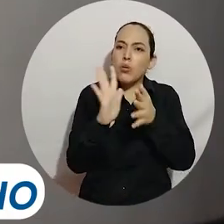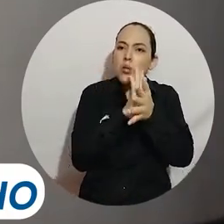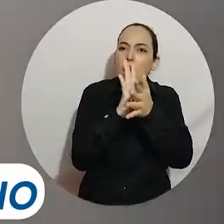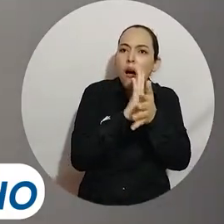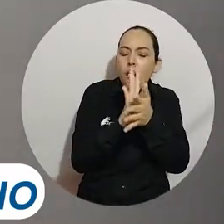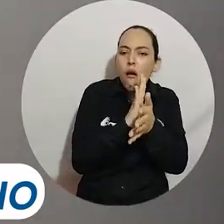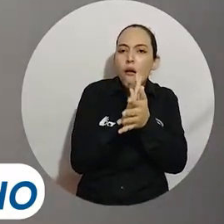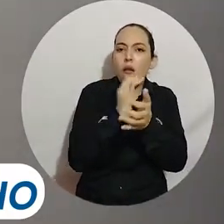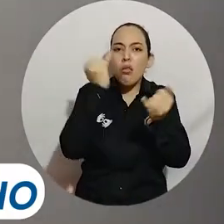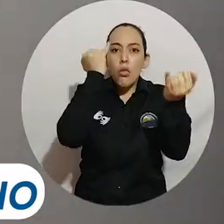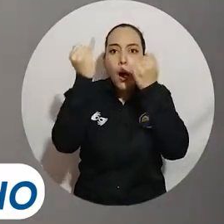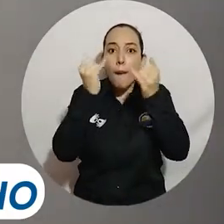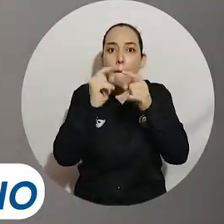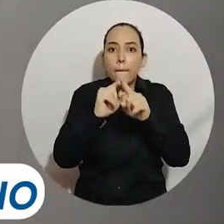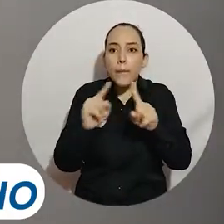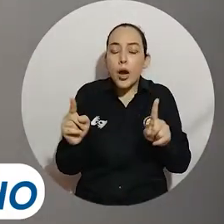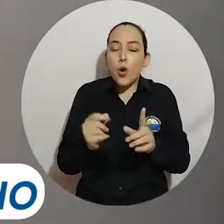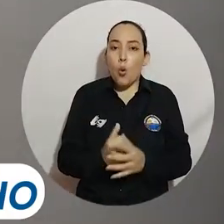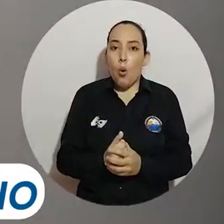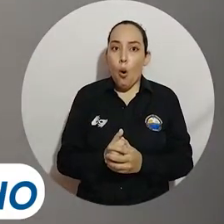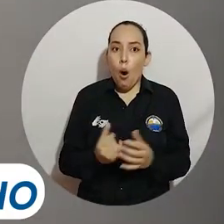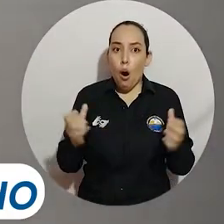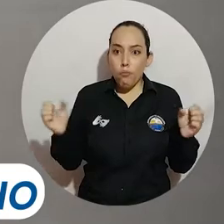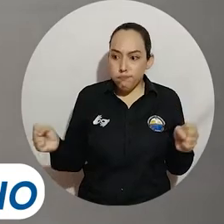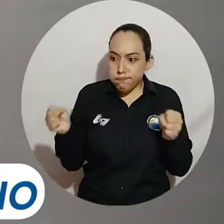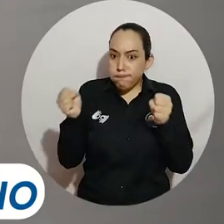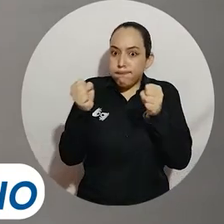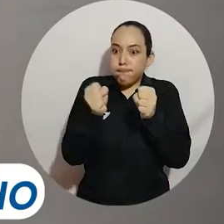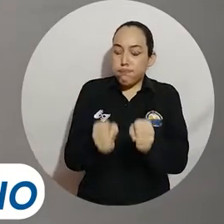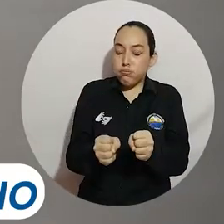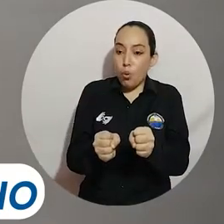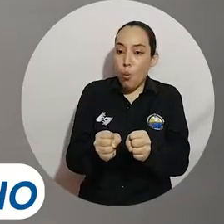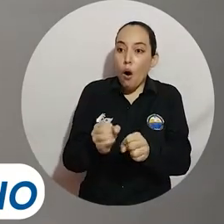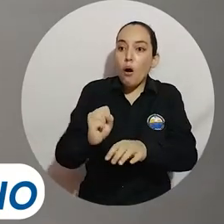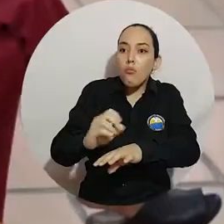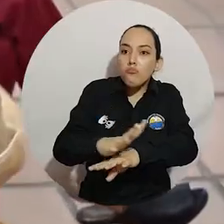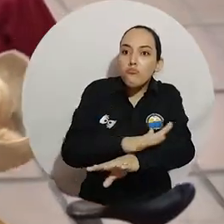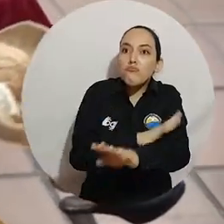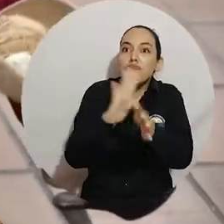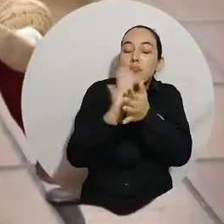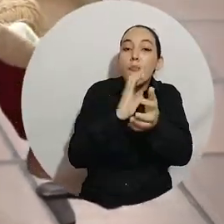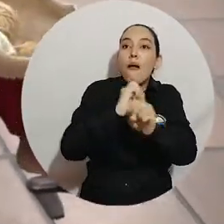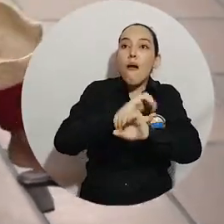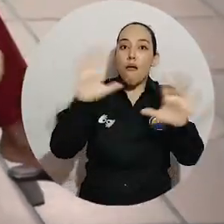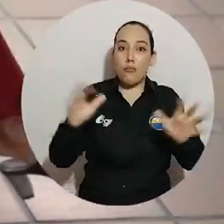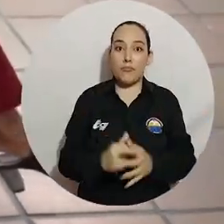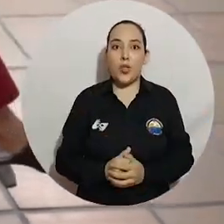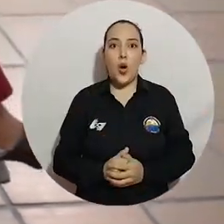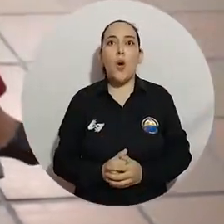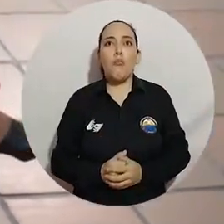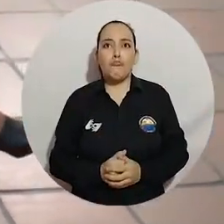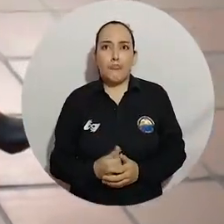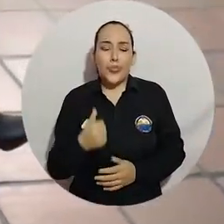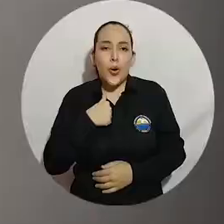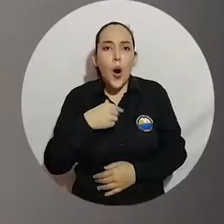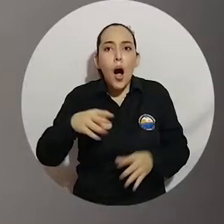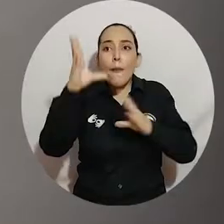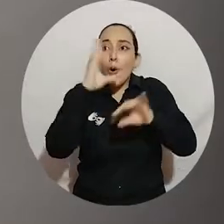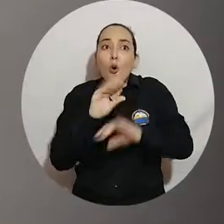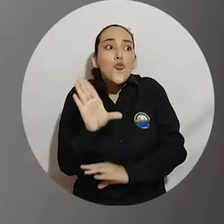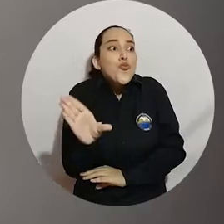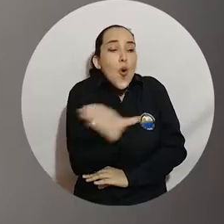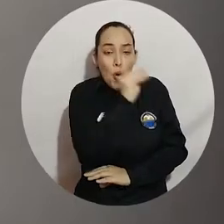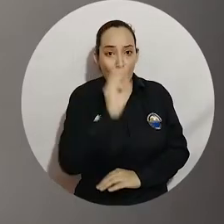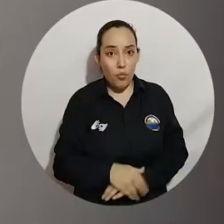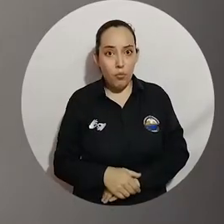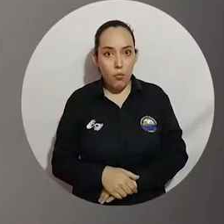ideas, pero traerlo a los actores directamente, ver su emoción ante una idea, es emocionante. Prácticamente estoy